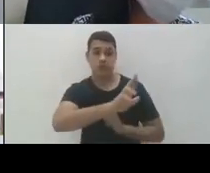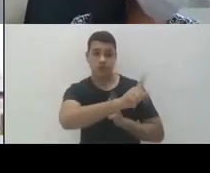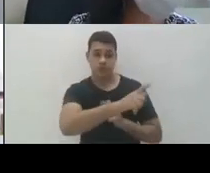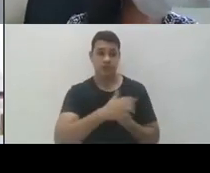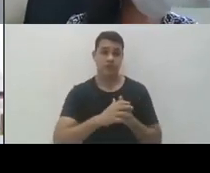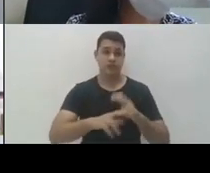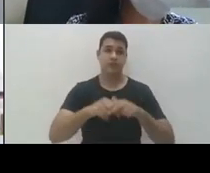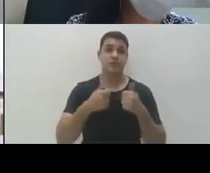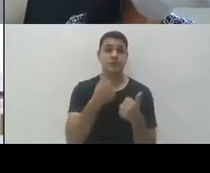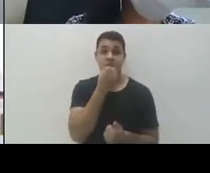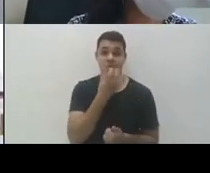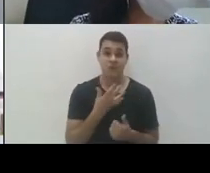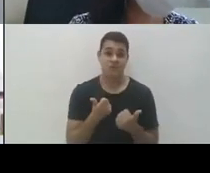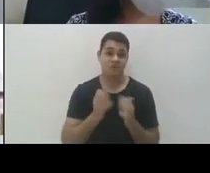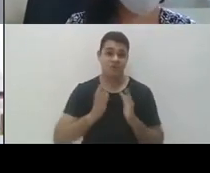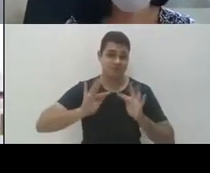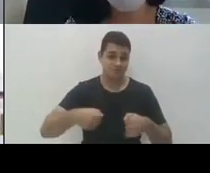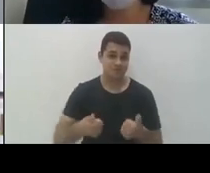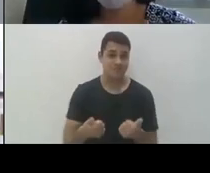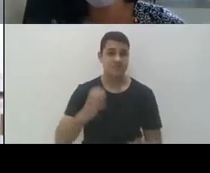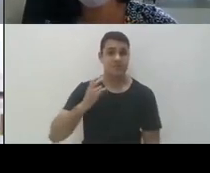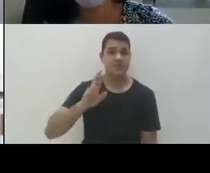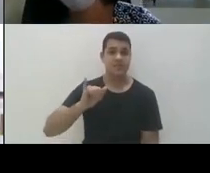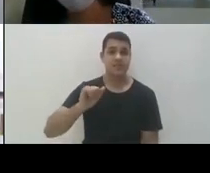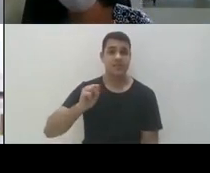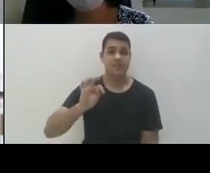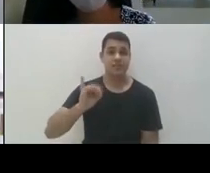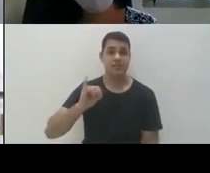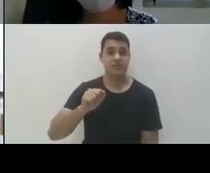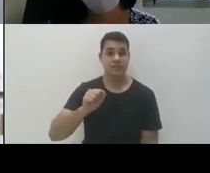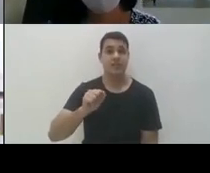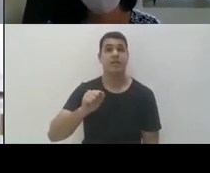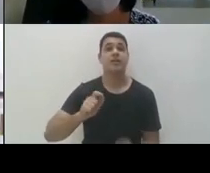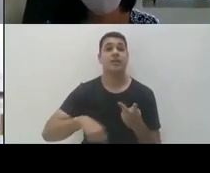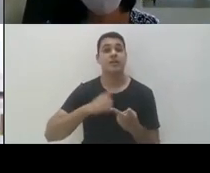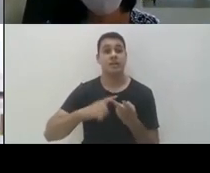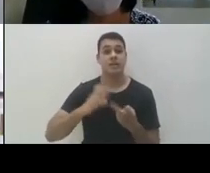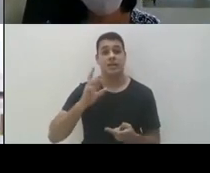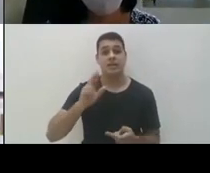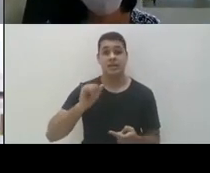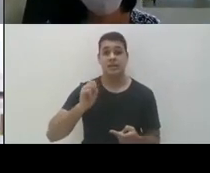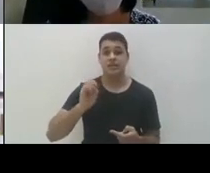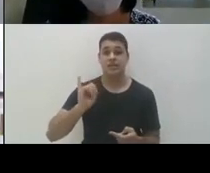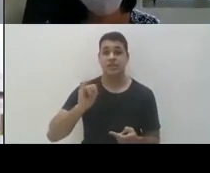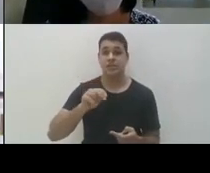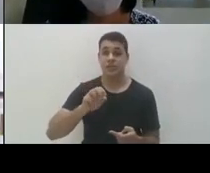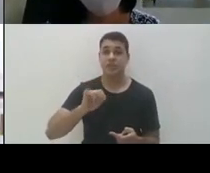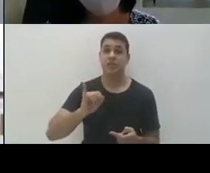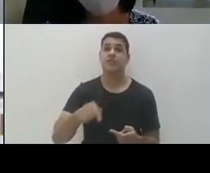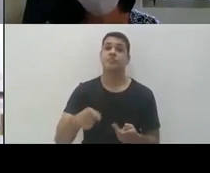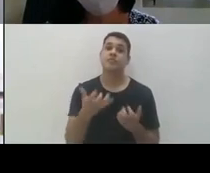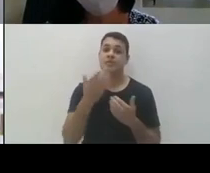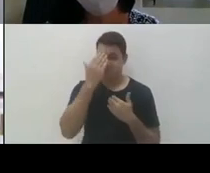Bom, então, é isso, a Cris está aqui, se Cris e Nossa Vida, se quiser encerrar ou